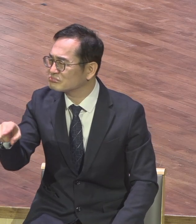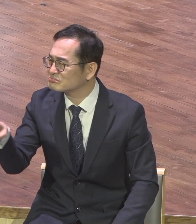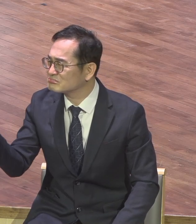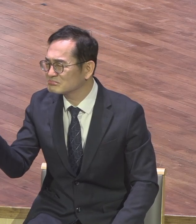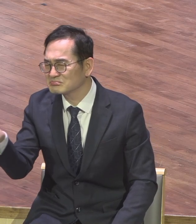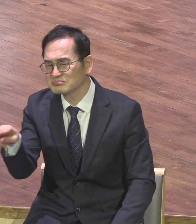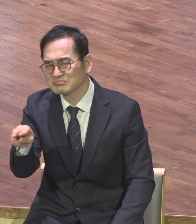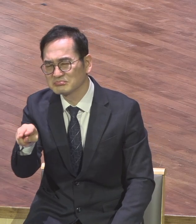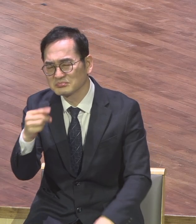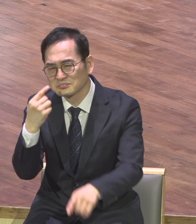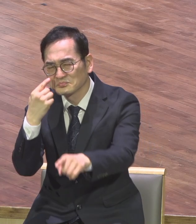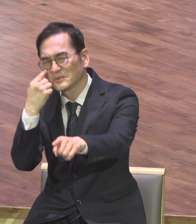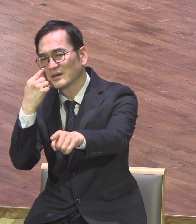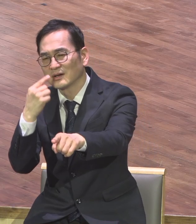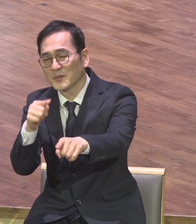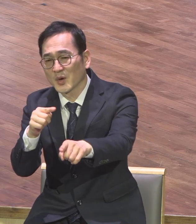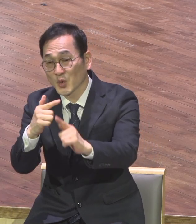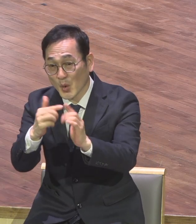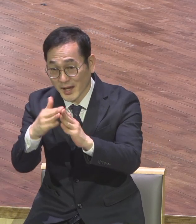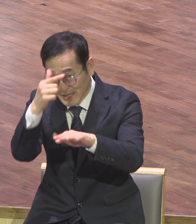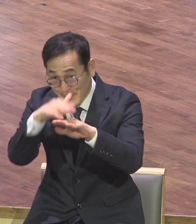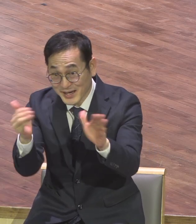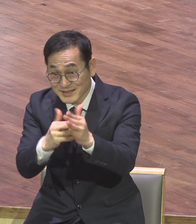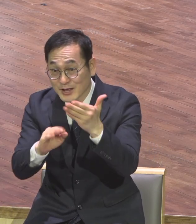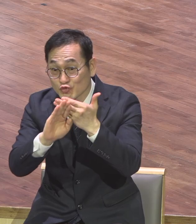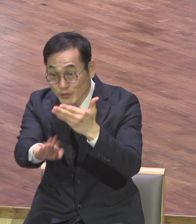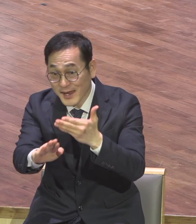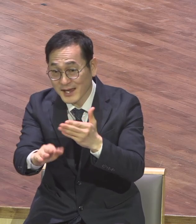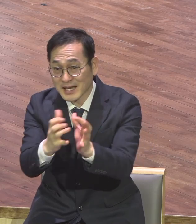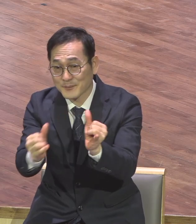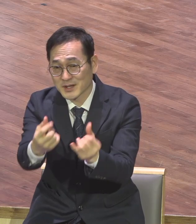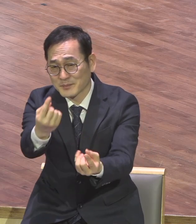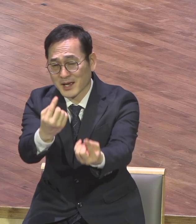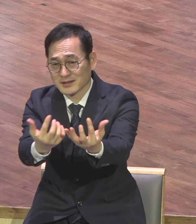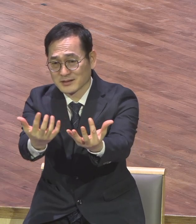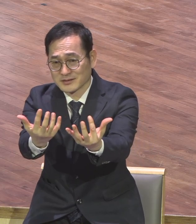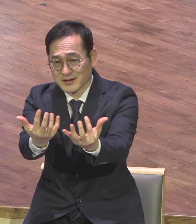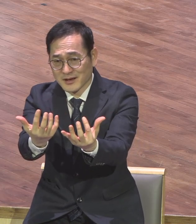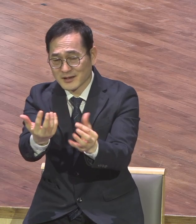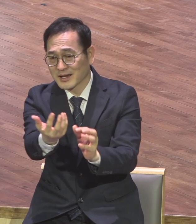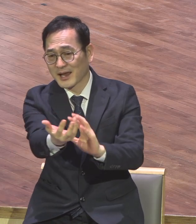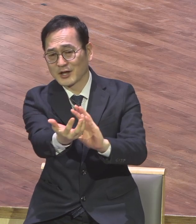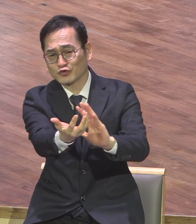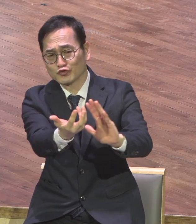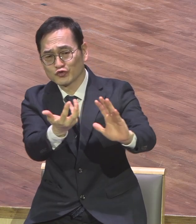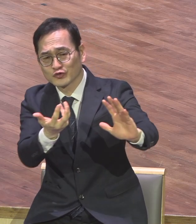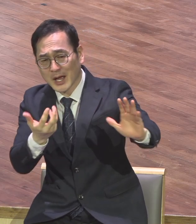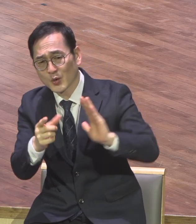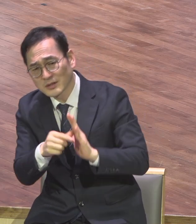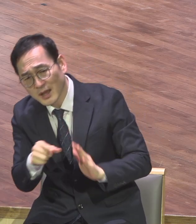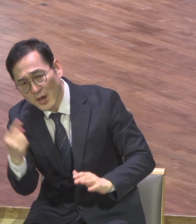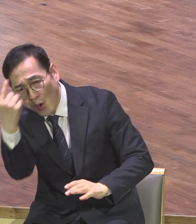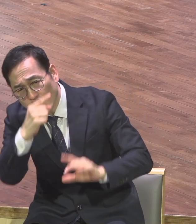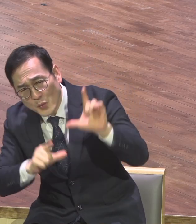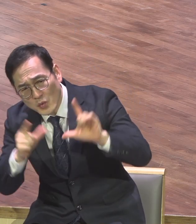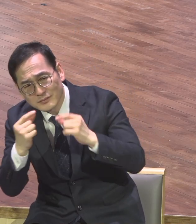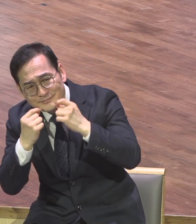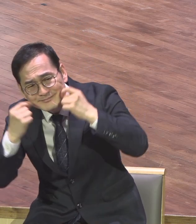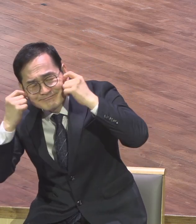사람들이 예배를 마치고 나올 때 모두 다 이상하게 다 웃는 모습으로 나옵니다 웃는